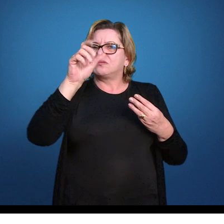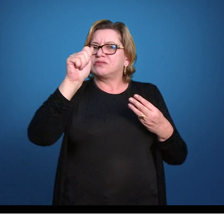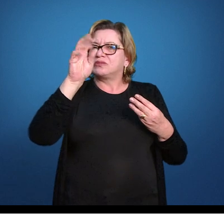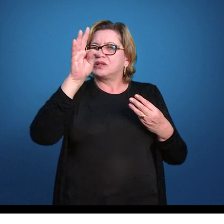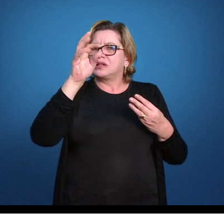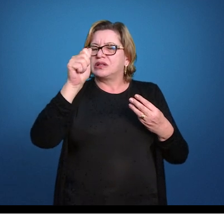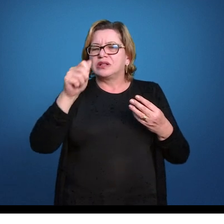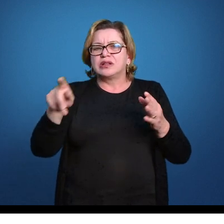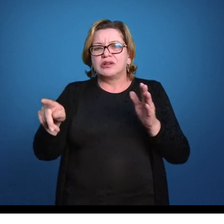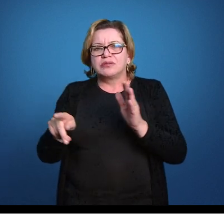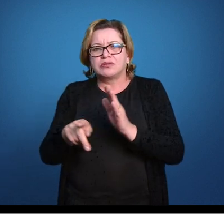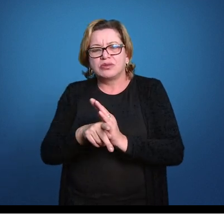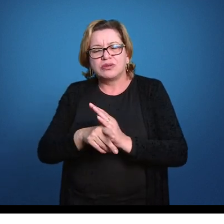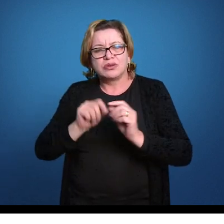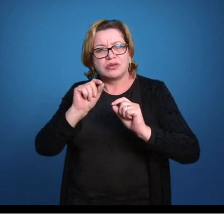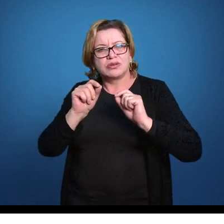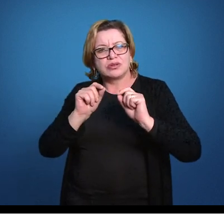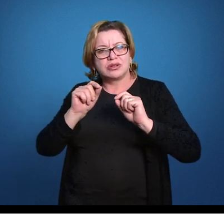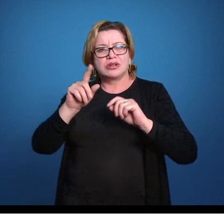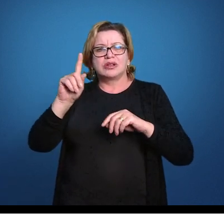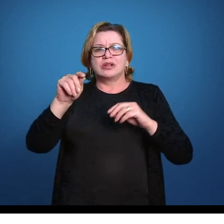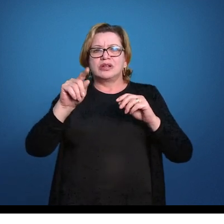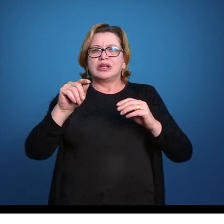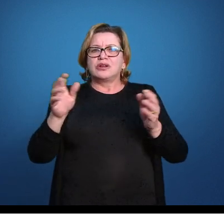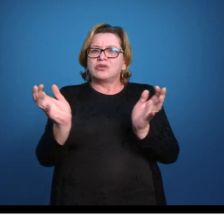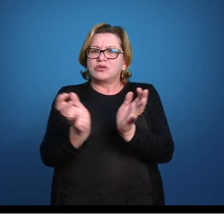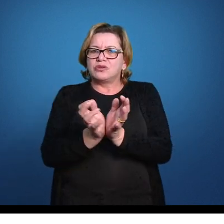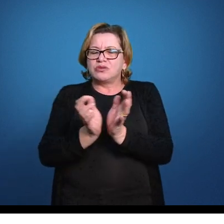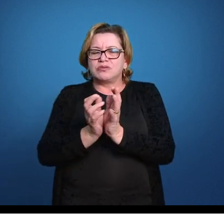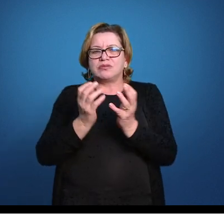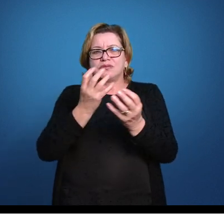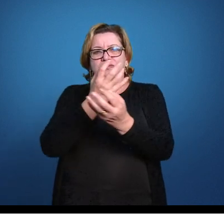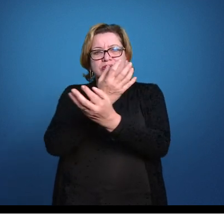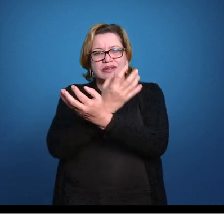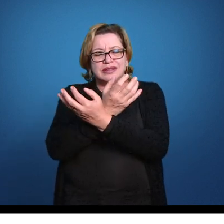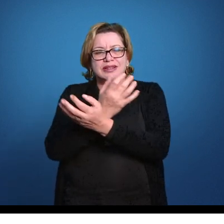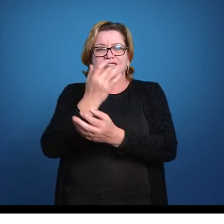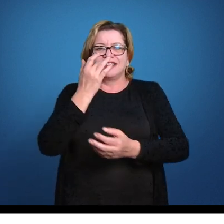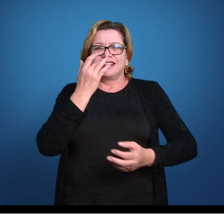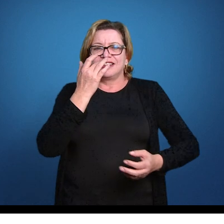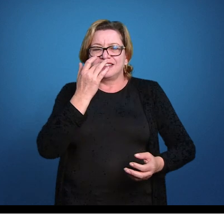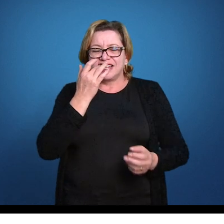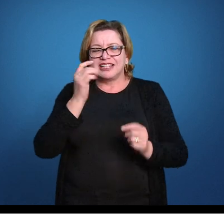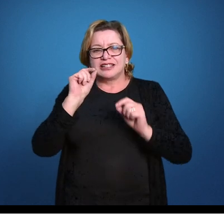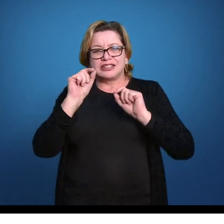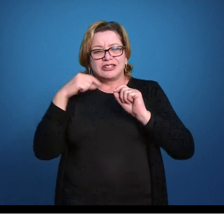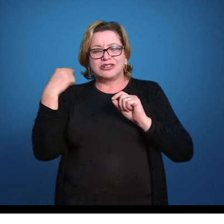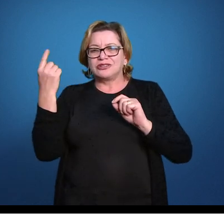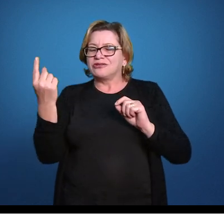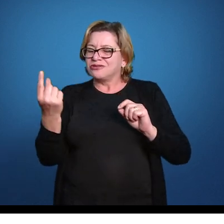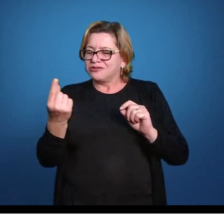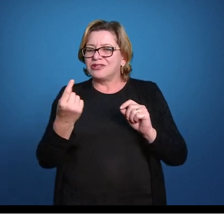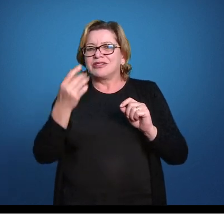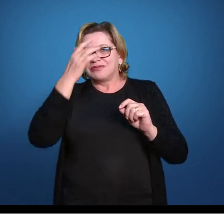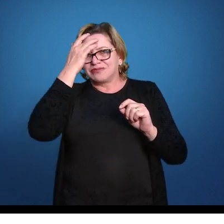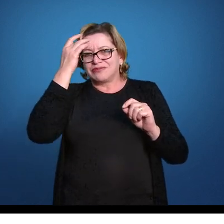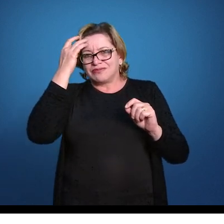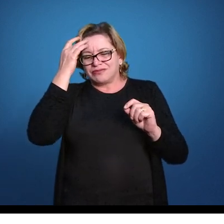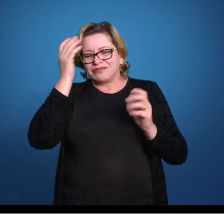do qual, então, um dos subfilos é o grupo dos vertebrata, do qual nós fazemos parte, então.